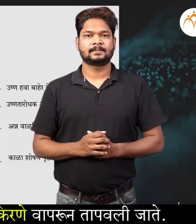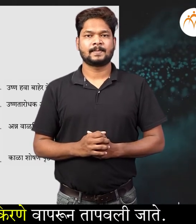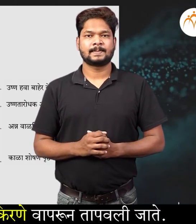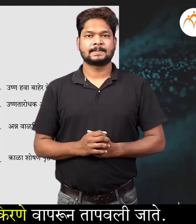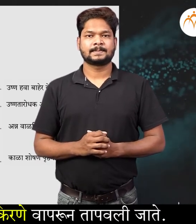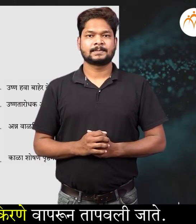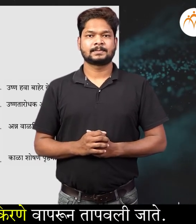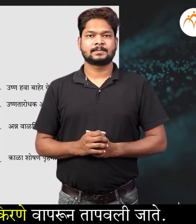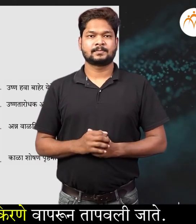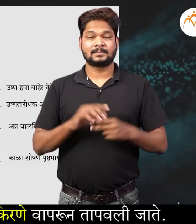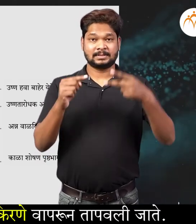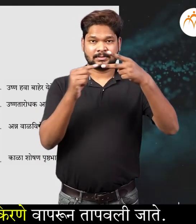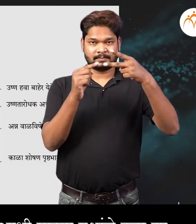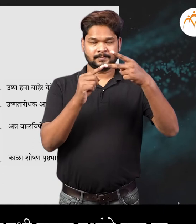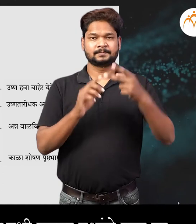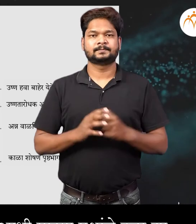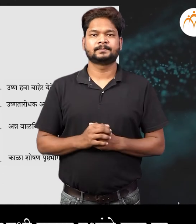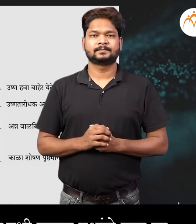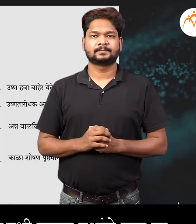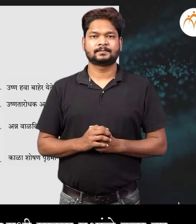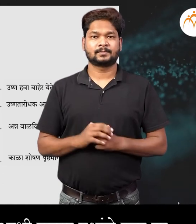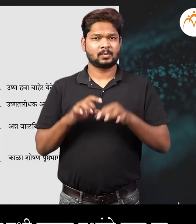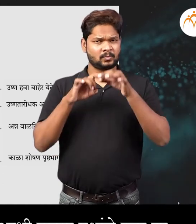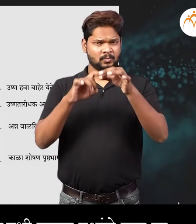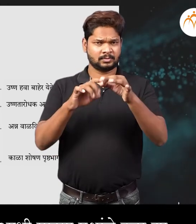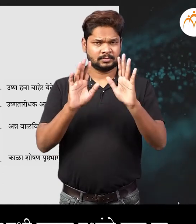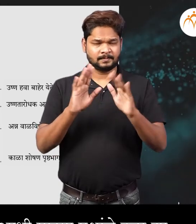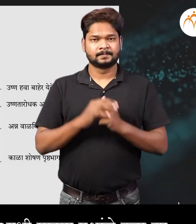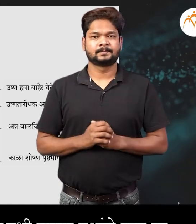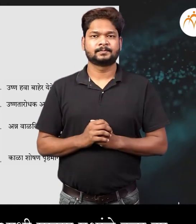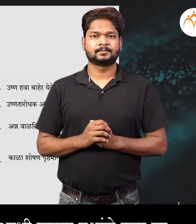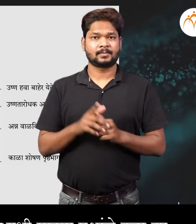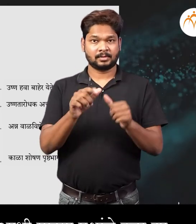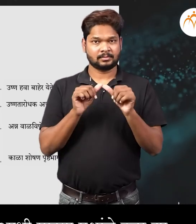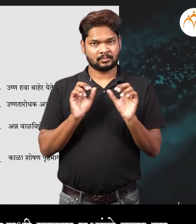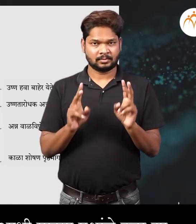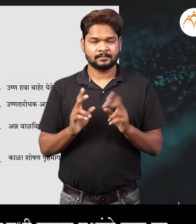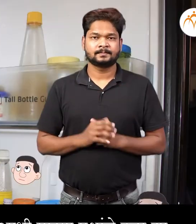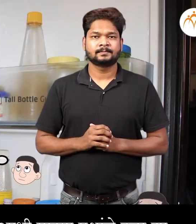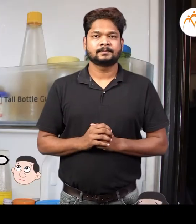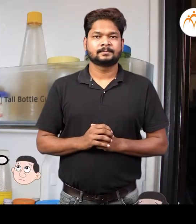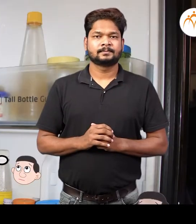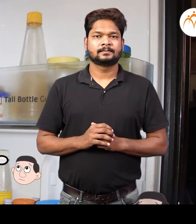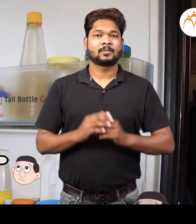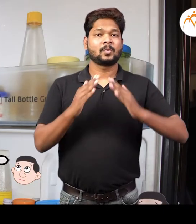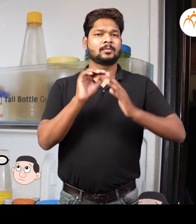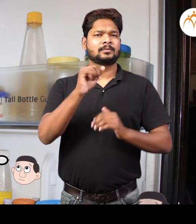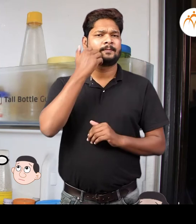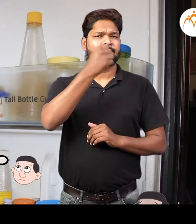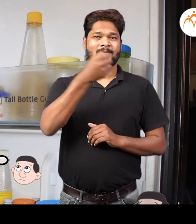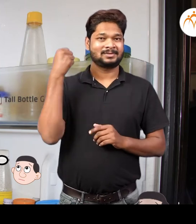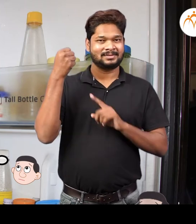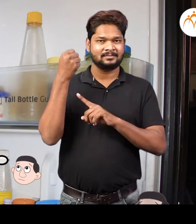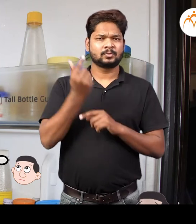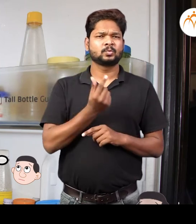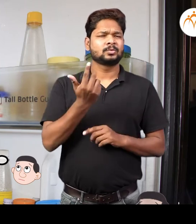अन्न पदार्थ पूर्ण वाडवले जाता मी पुढचा पद्धती विशेई सांगने आधी माजा प्रश्णाचे उत्तर दे आपन अपल्या घरी